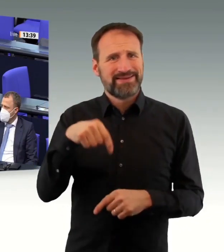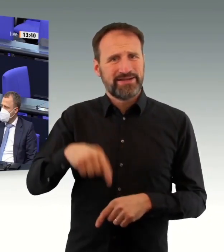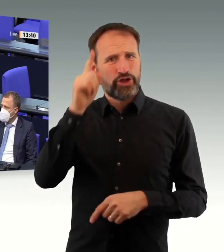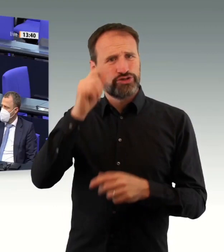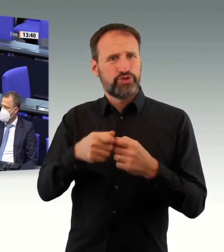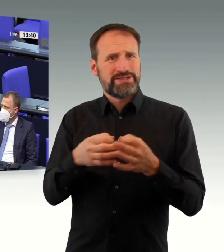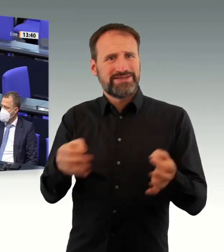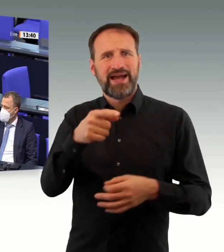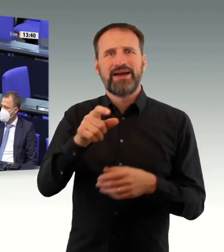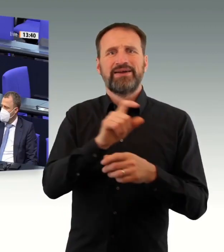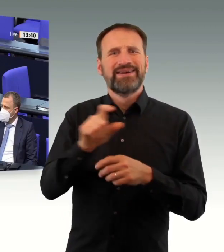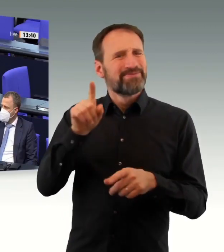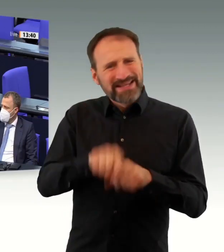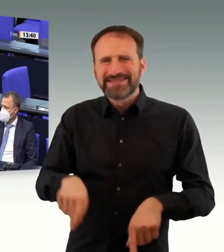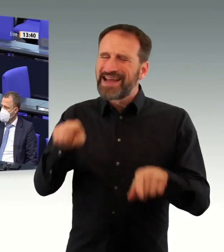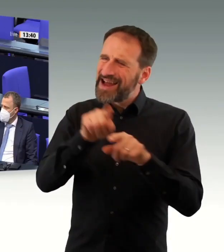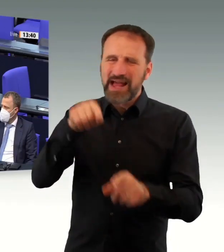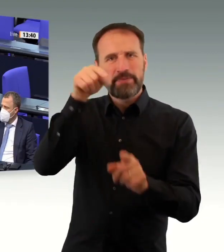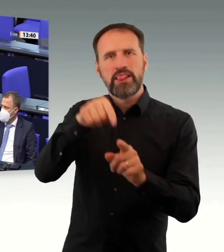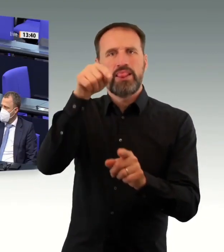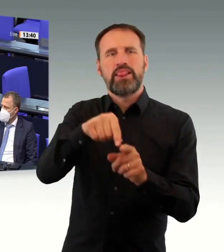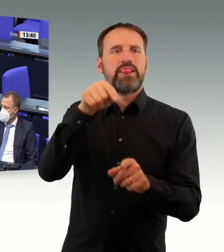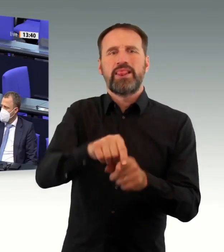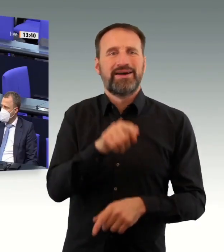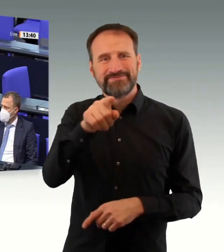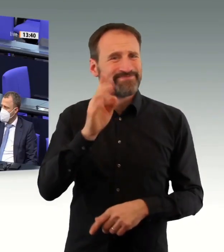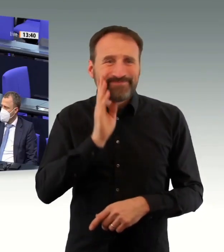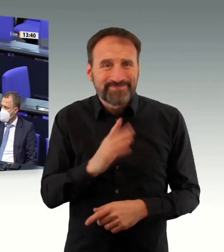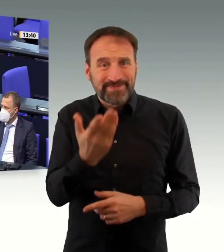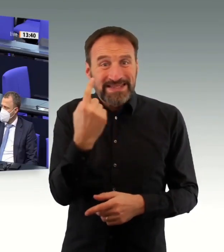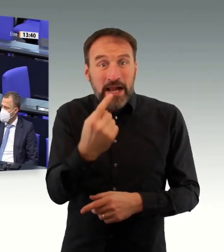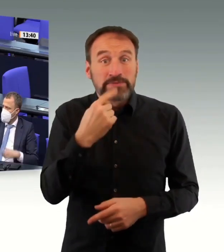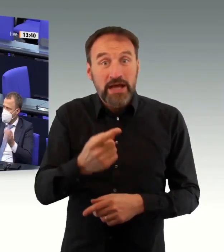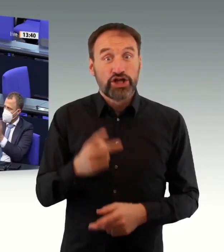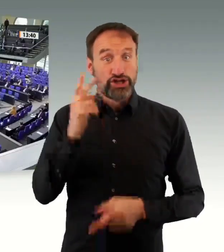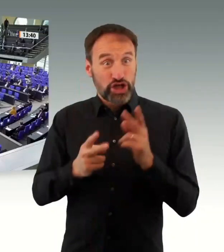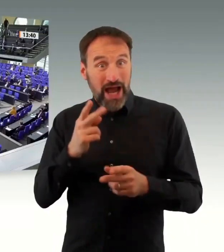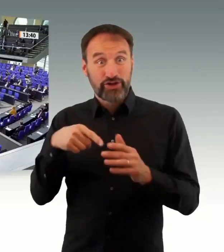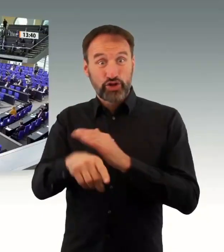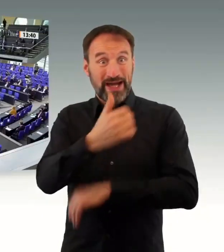Dass Sie das noch auf dem Rücken unserer Kinder austragen, damit disqualifizieren Sie sich selbst. Meine Damen und Herren, vielen Dank.